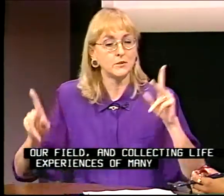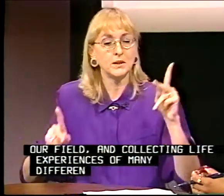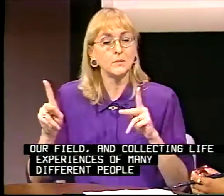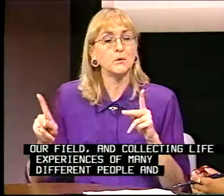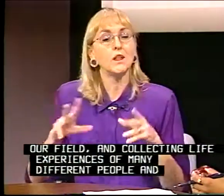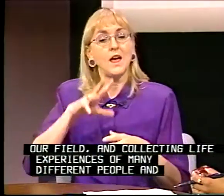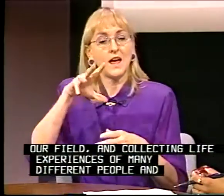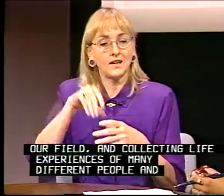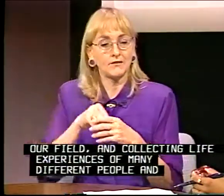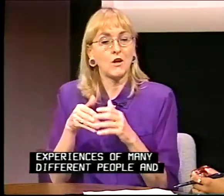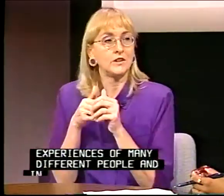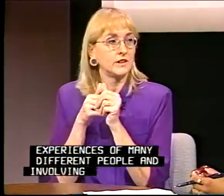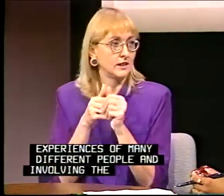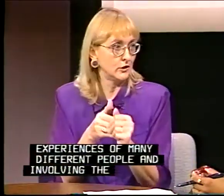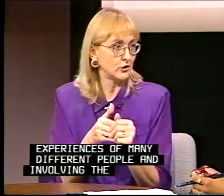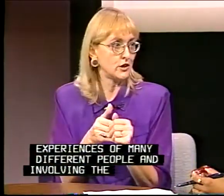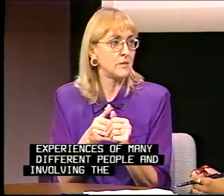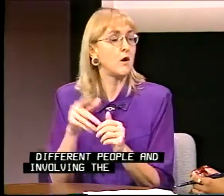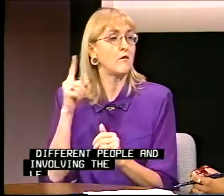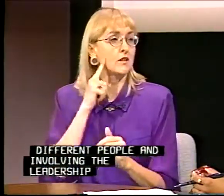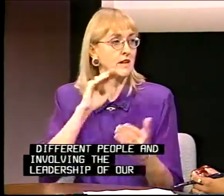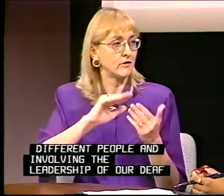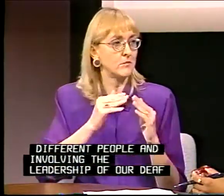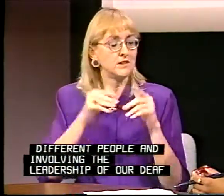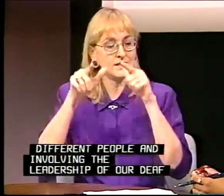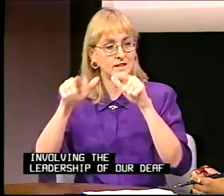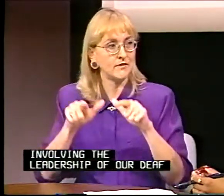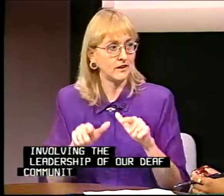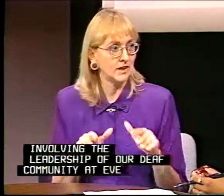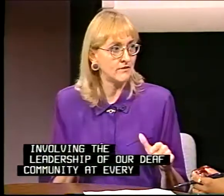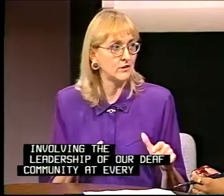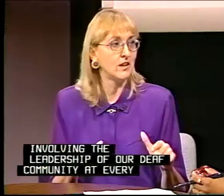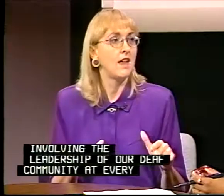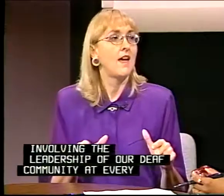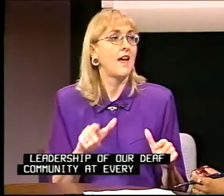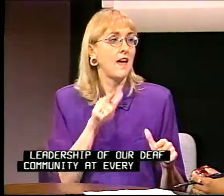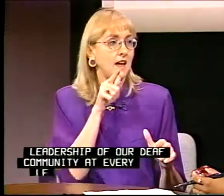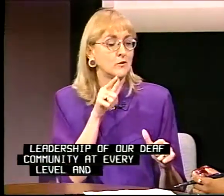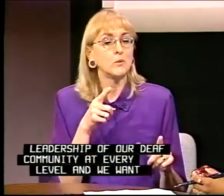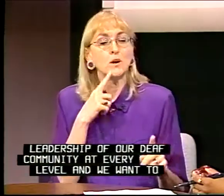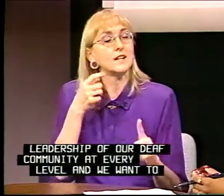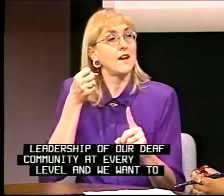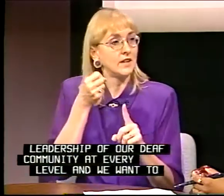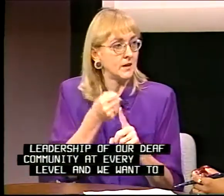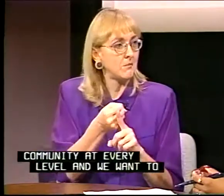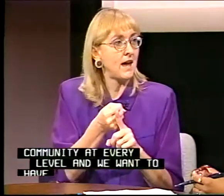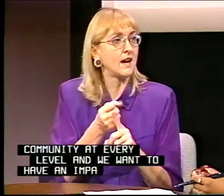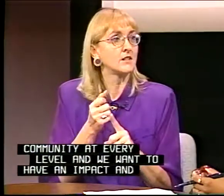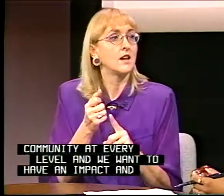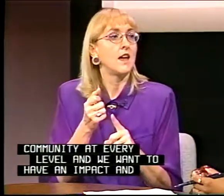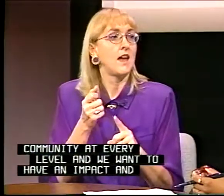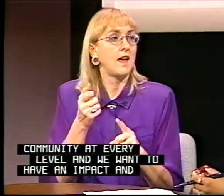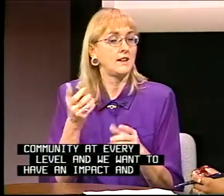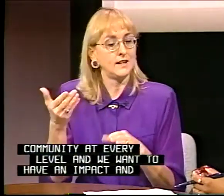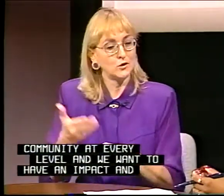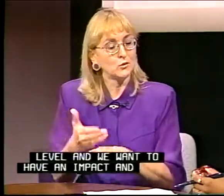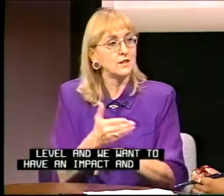people and involving the leadership of our deaf community at every level. And we want to have an impact and increase